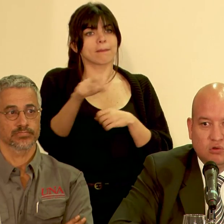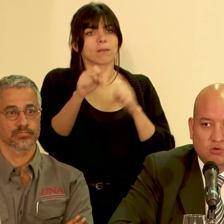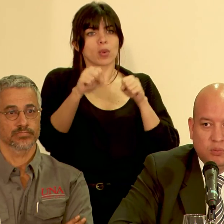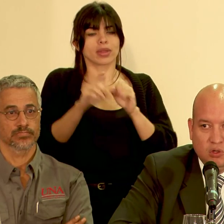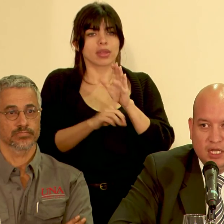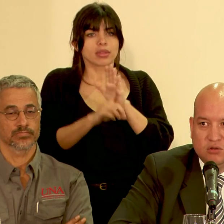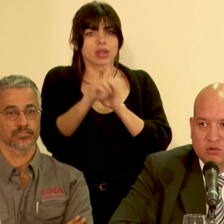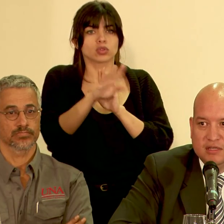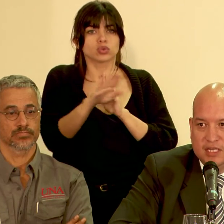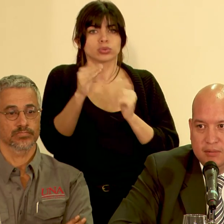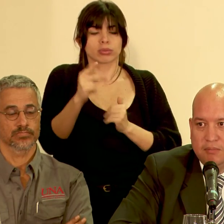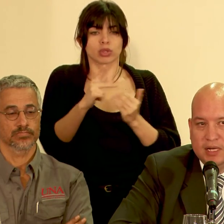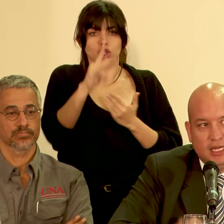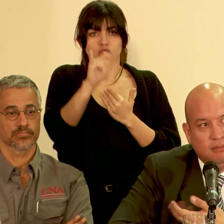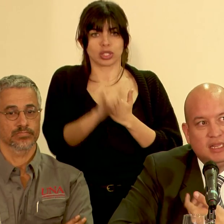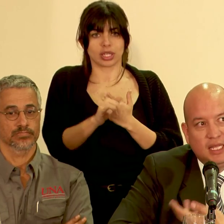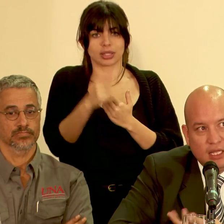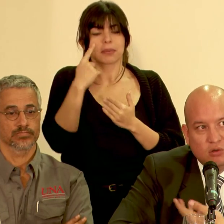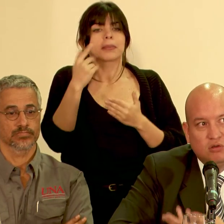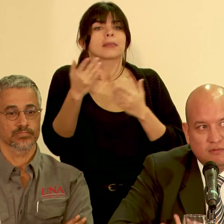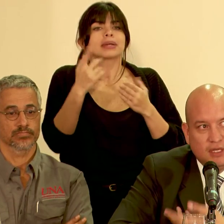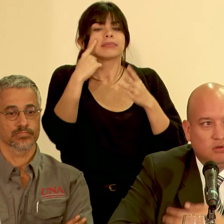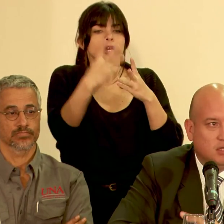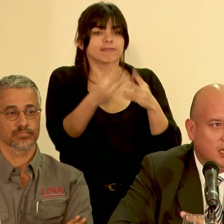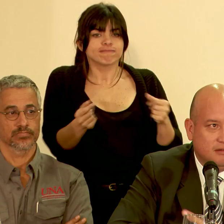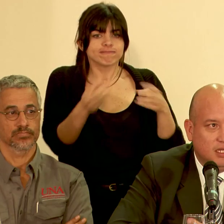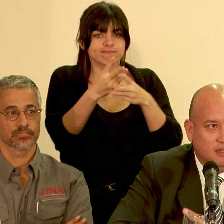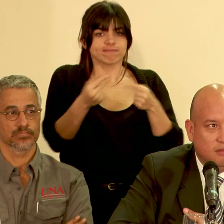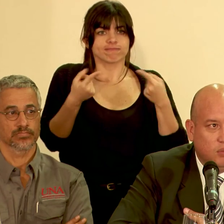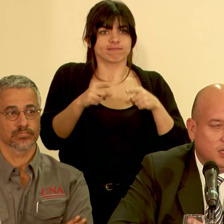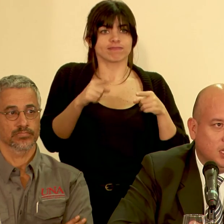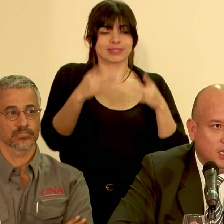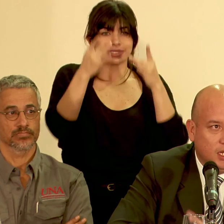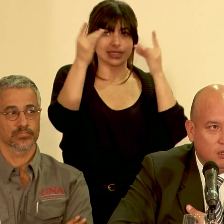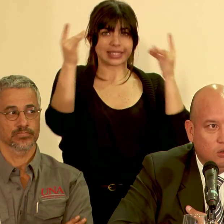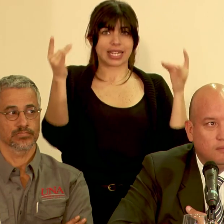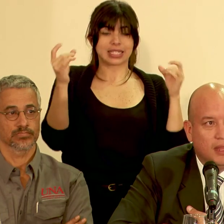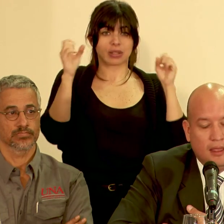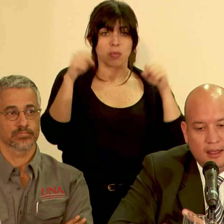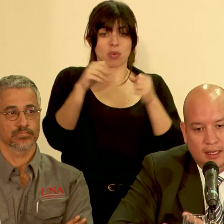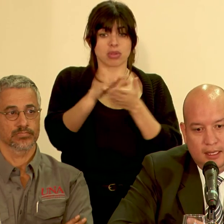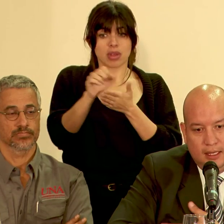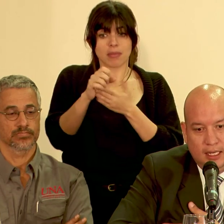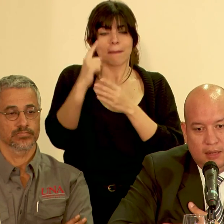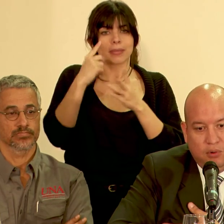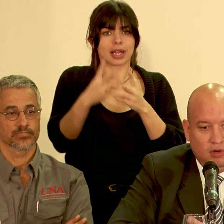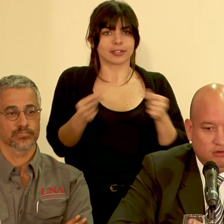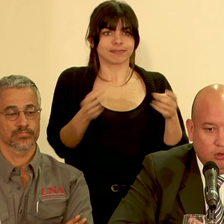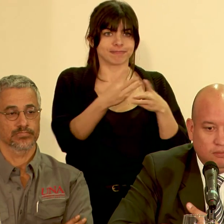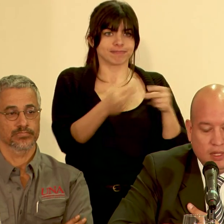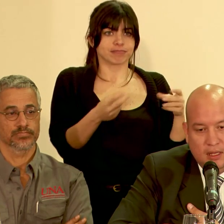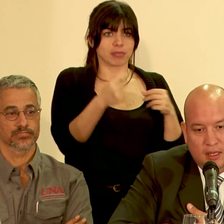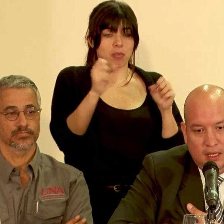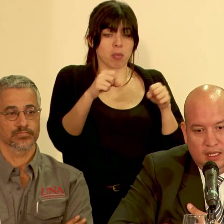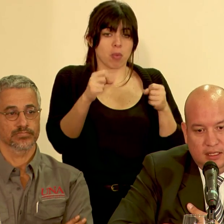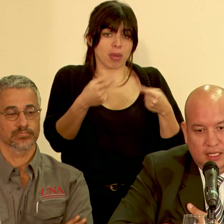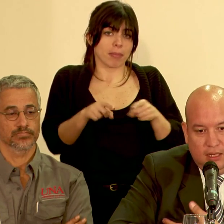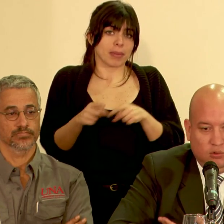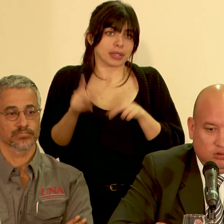proyectos que sirvan para ir mitigando los efectos que la ceniza puede ir generando en la población